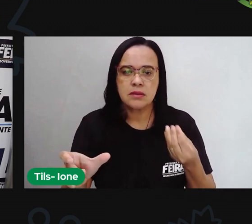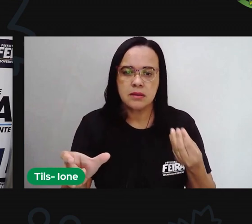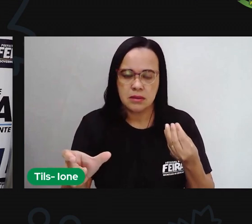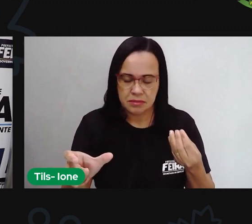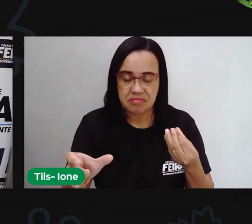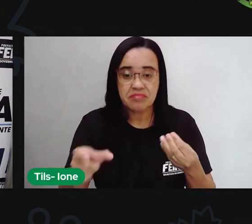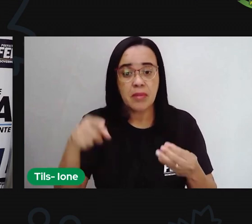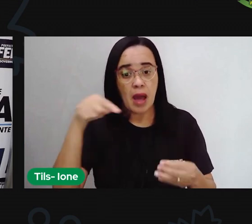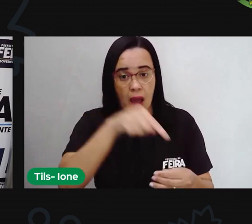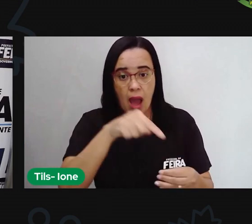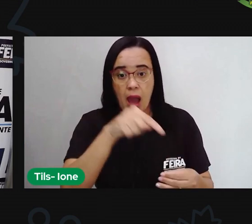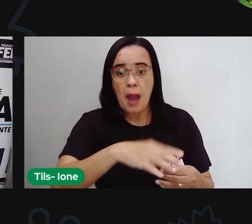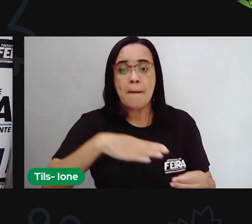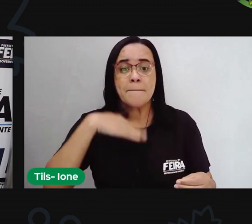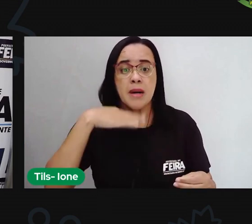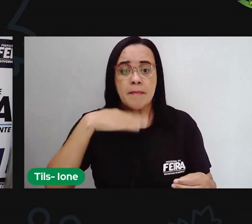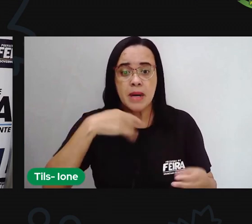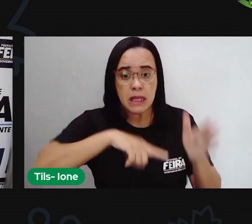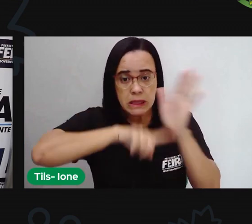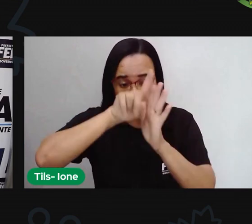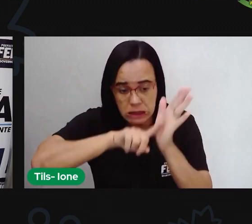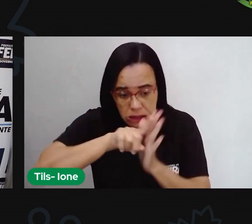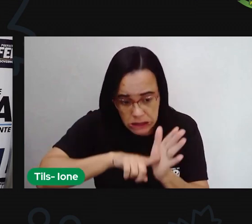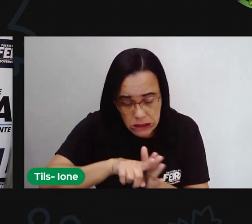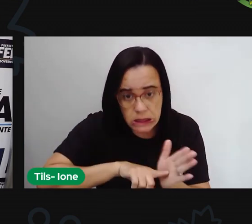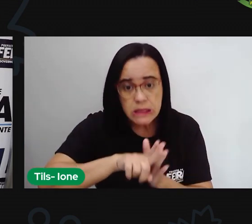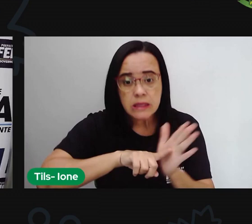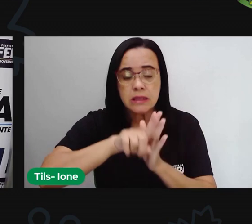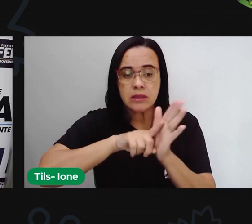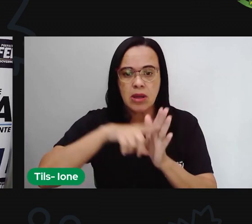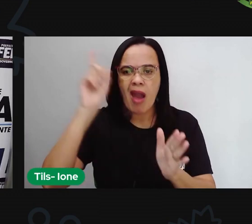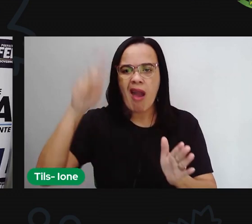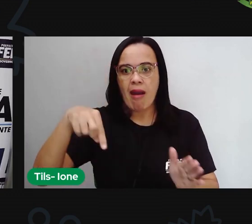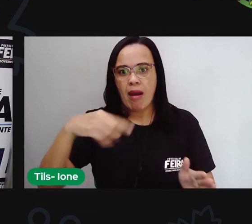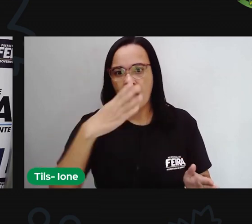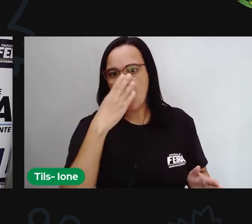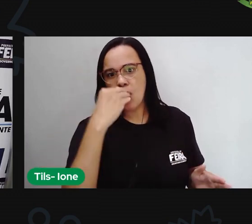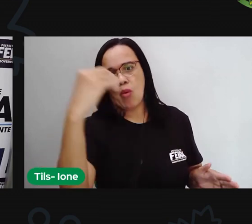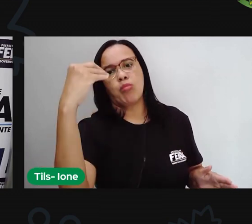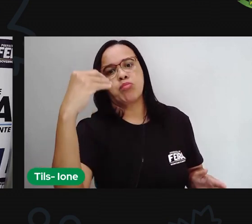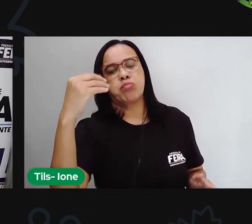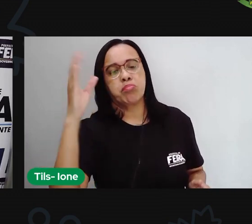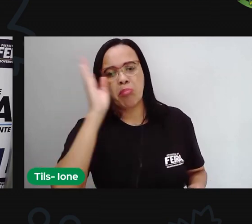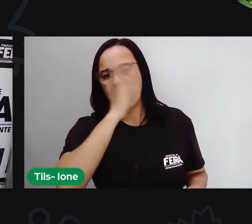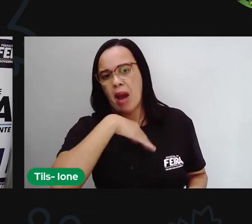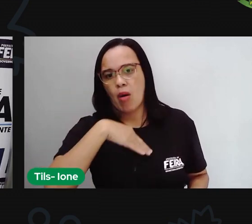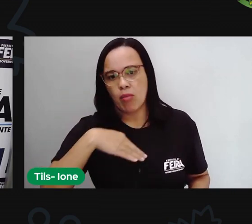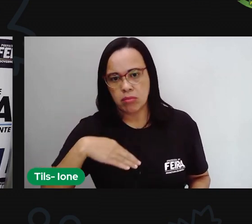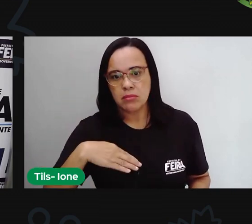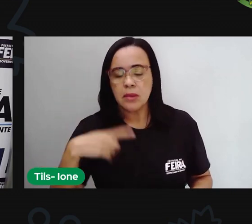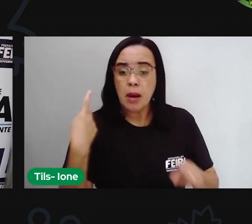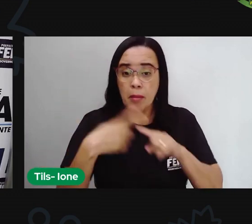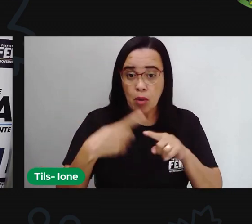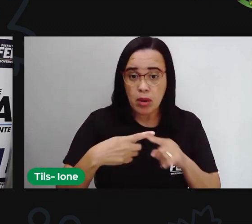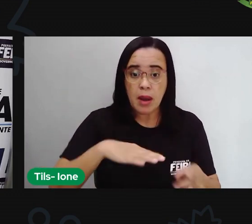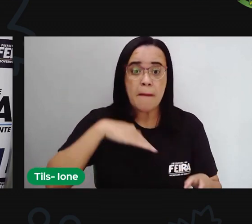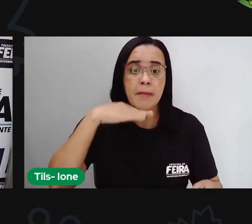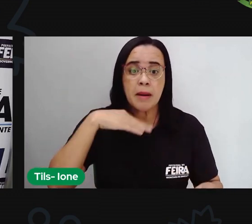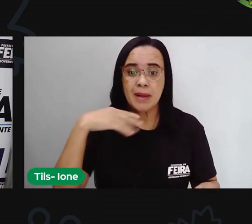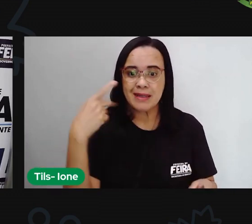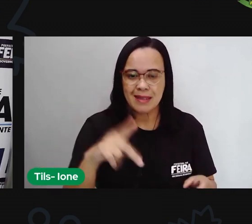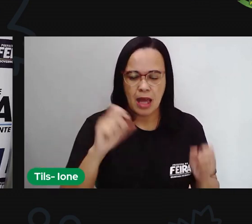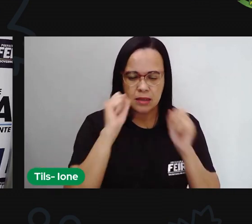investigou e confirmou. É mesmo o lobo mau. Então, a mãe que era muito esperta